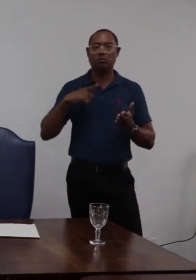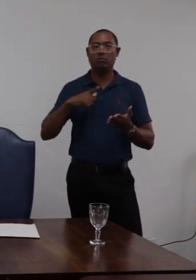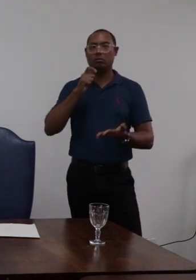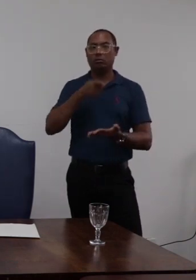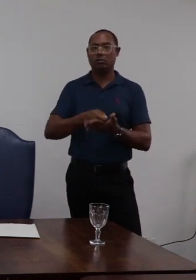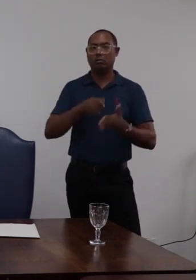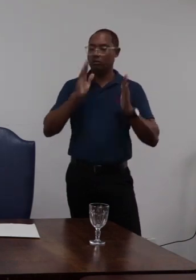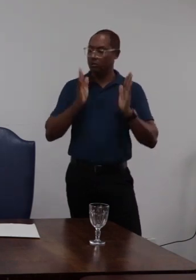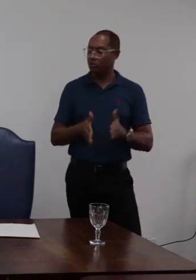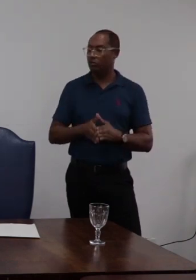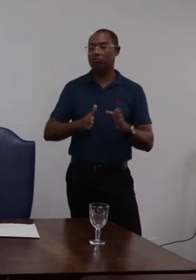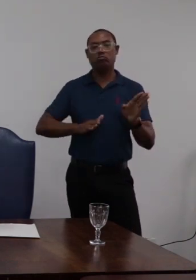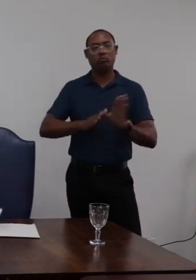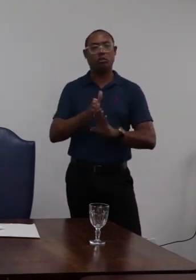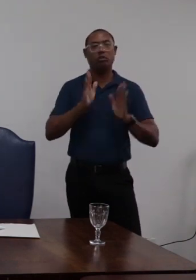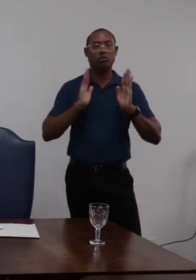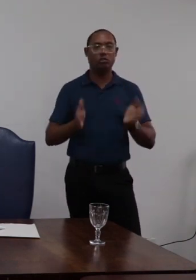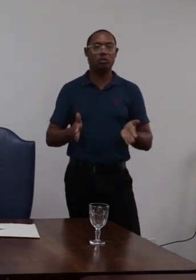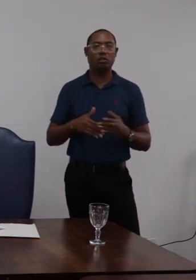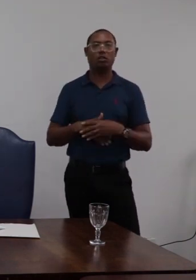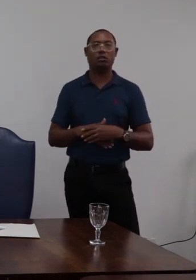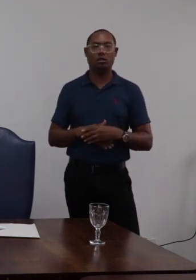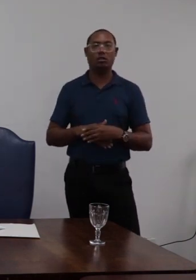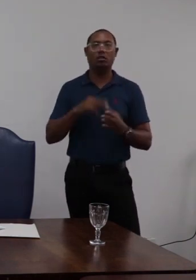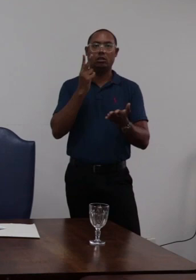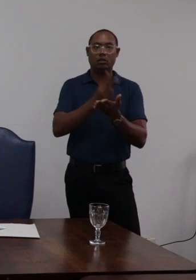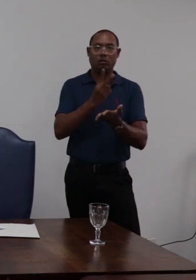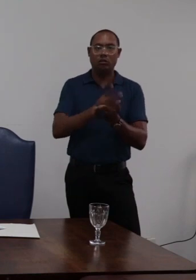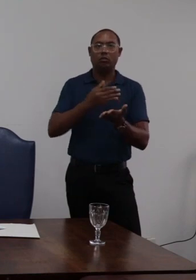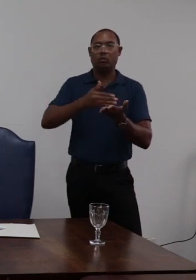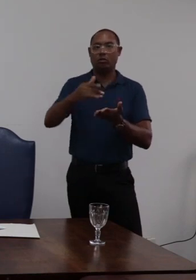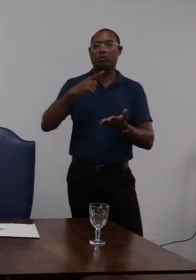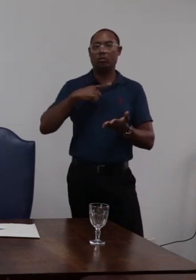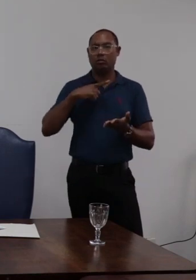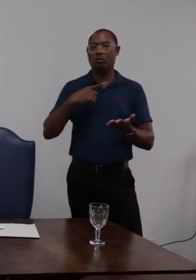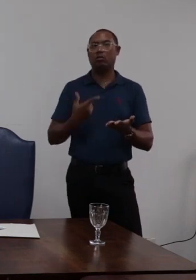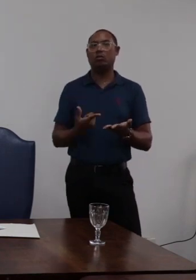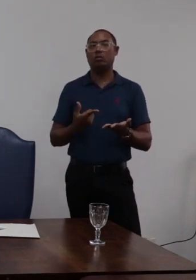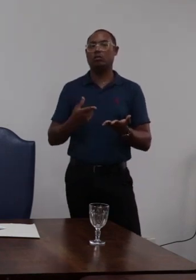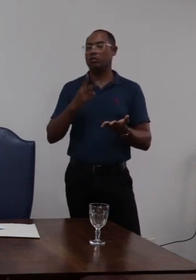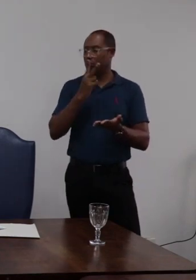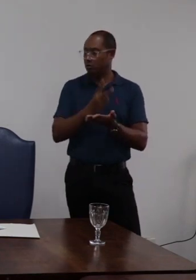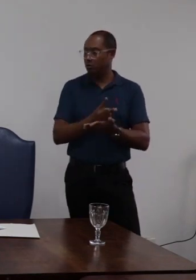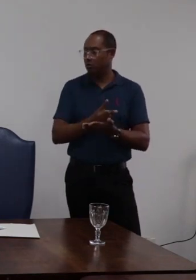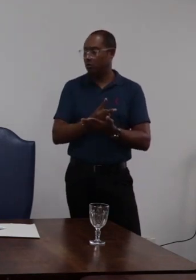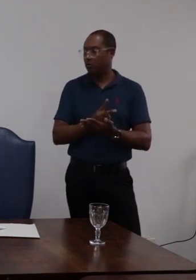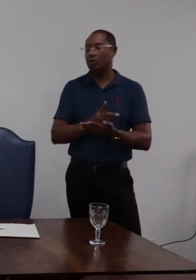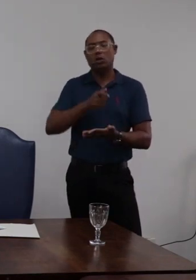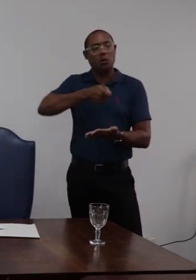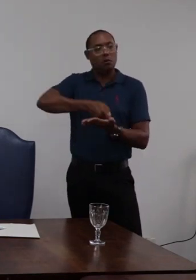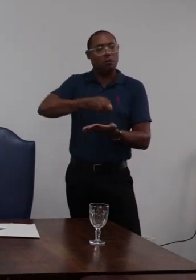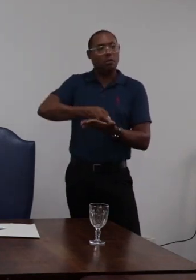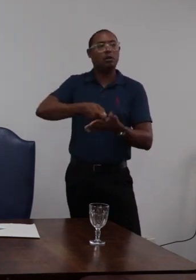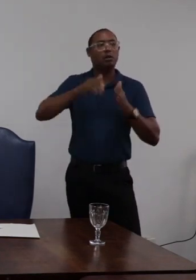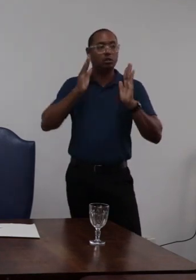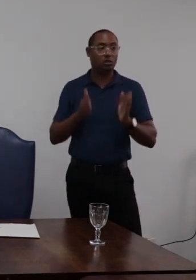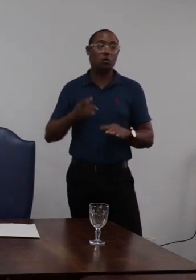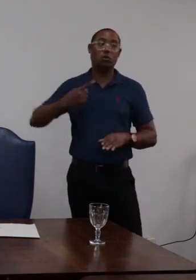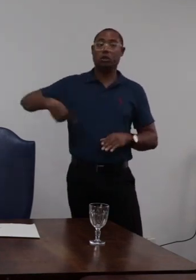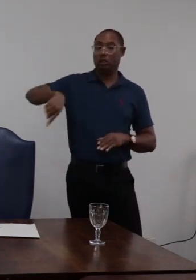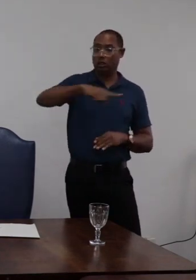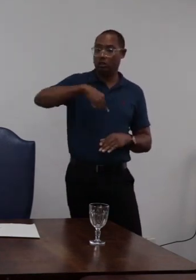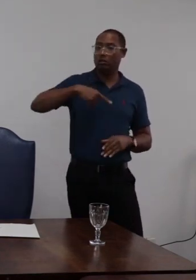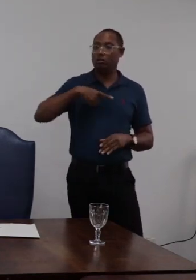definida que é a infertência então a comissão constata isso e ela estabelece uma penalidade o que